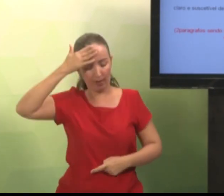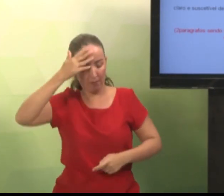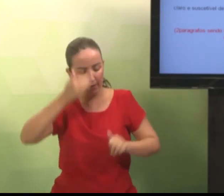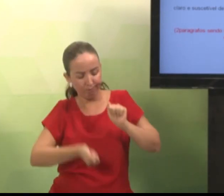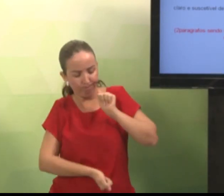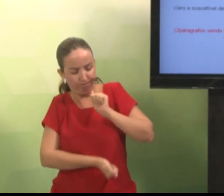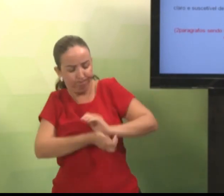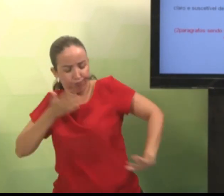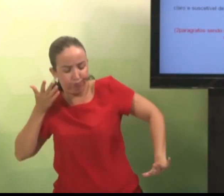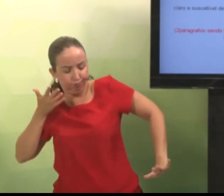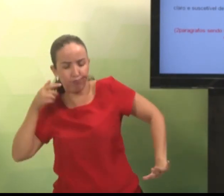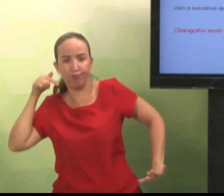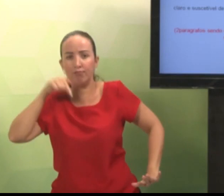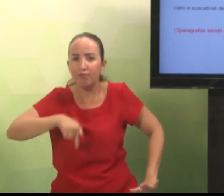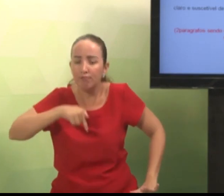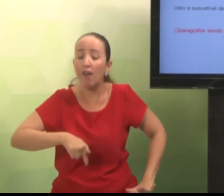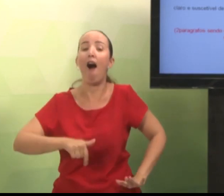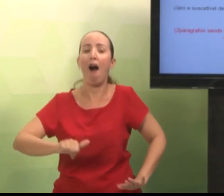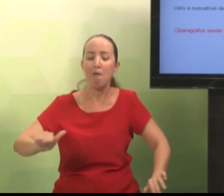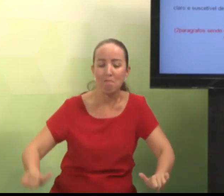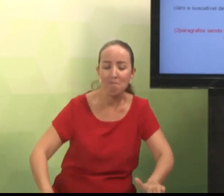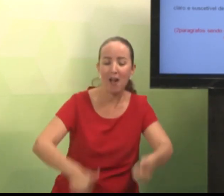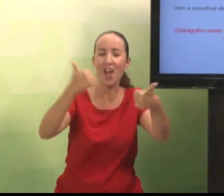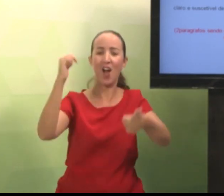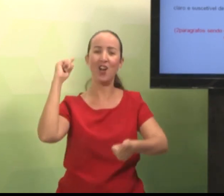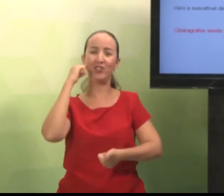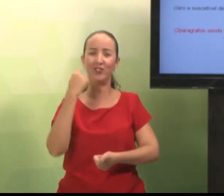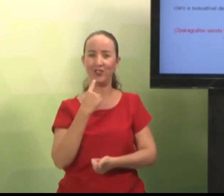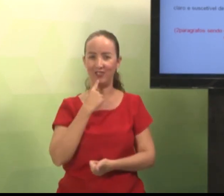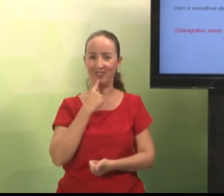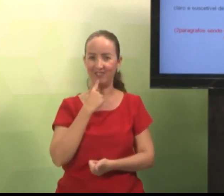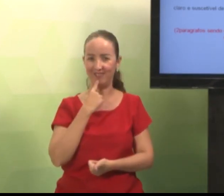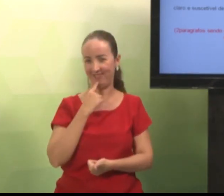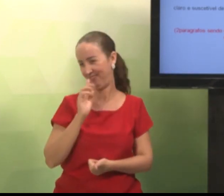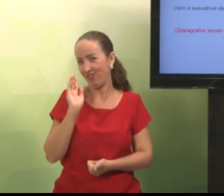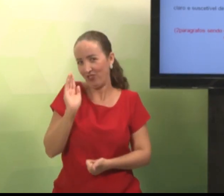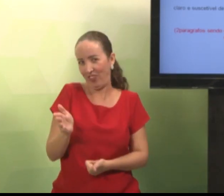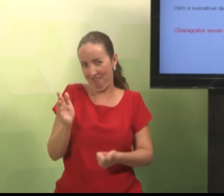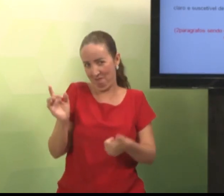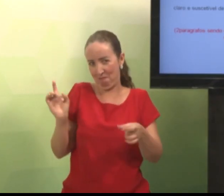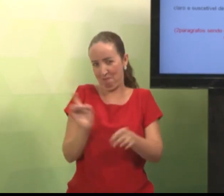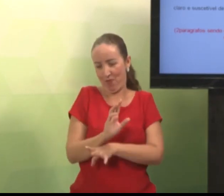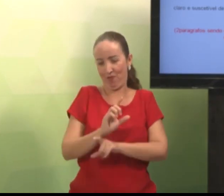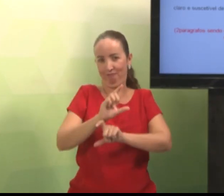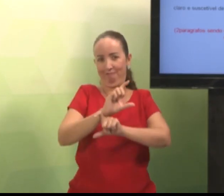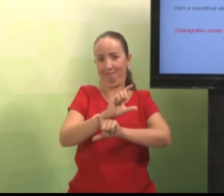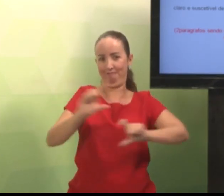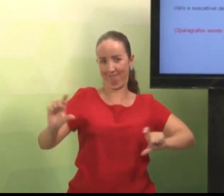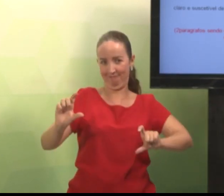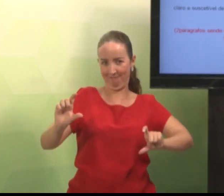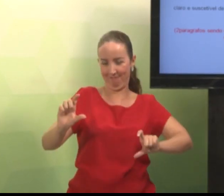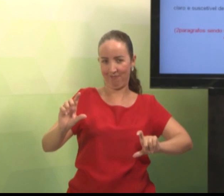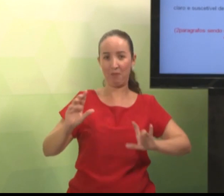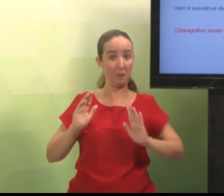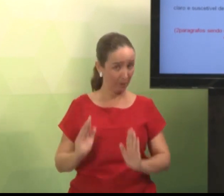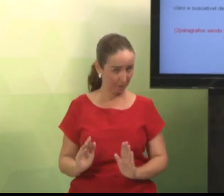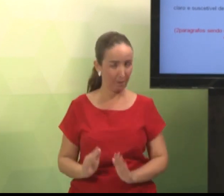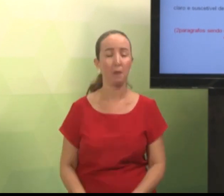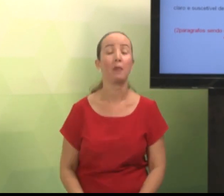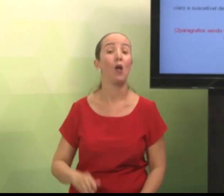bilingües, proficiência nessa língua, para o ensino do surdo. Então, tudo isso eu vou colocar em dois